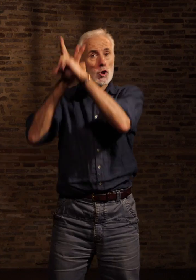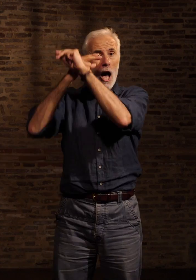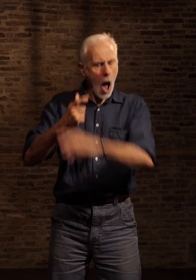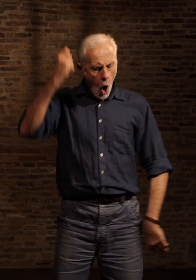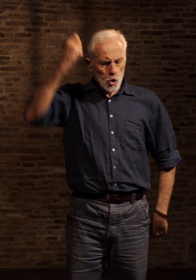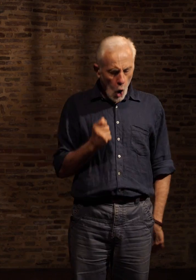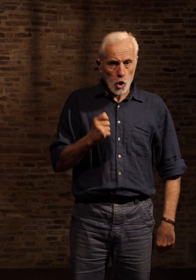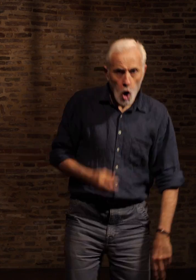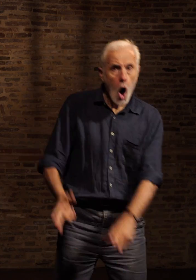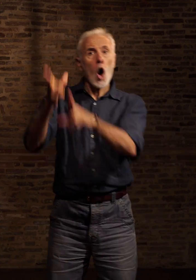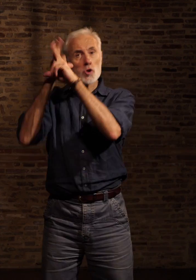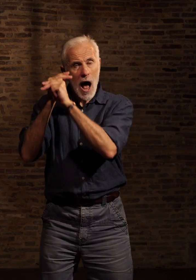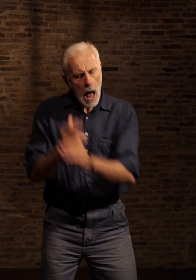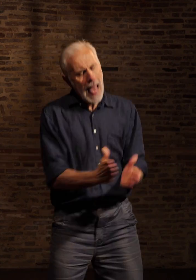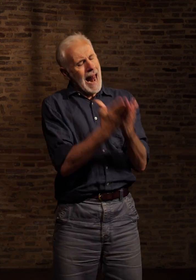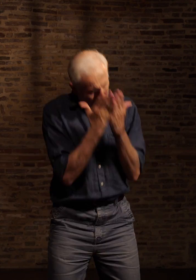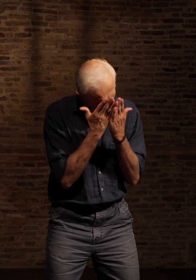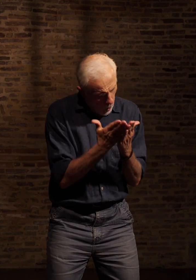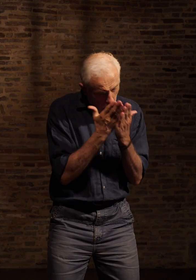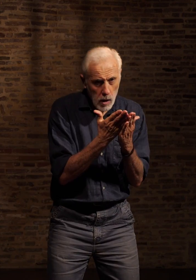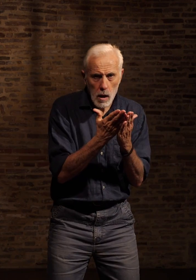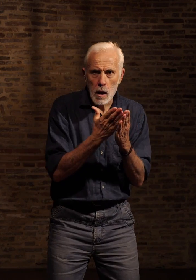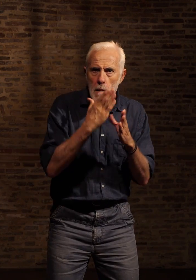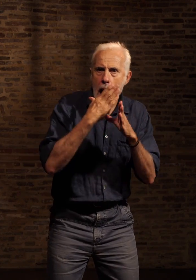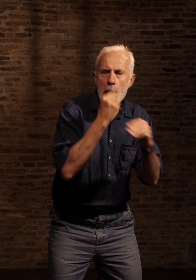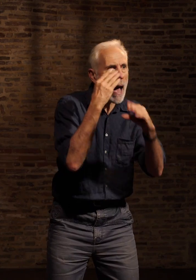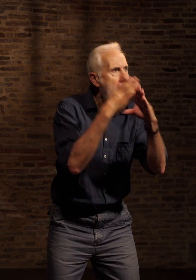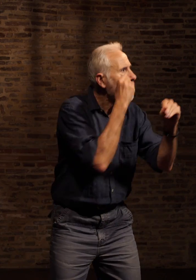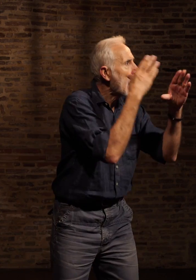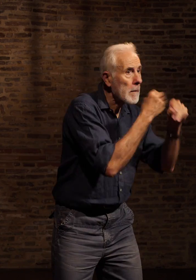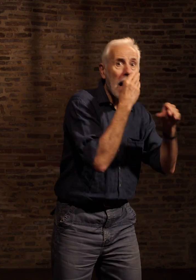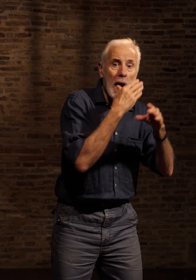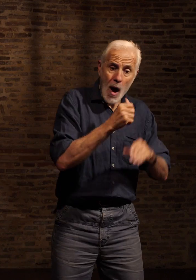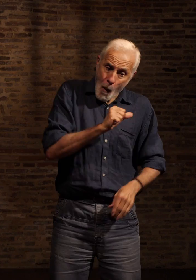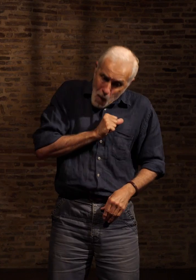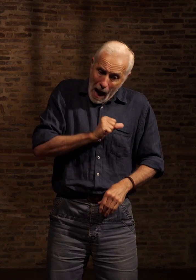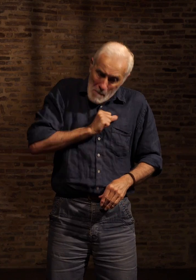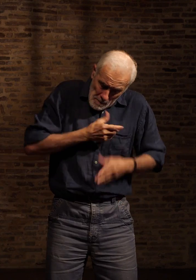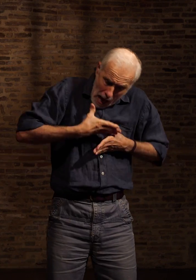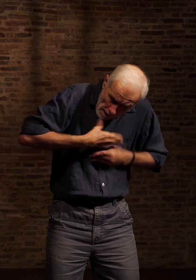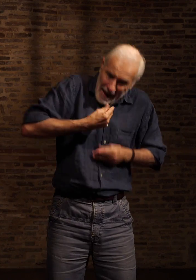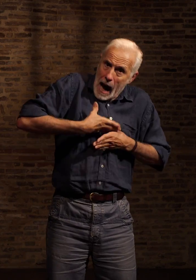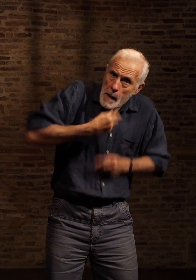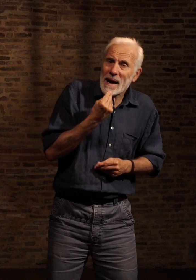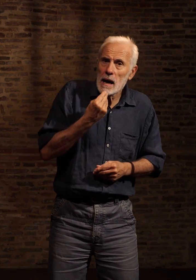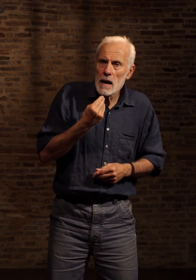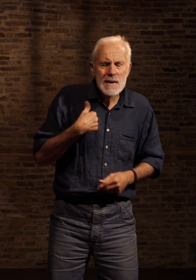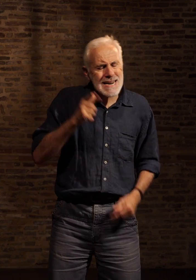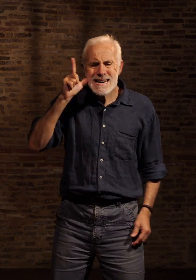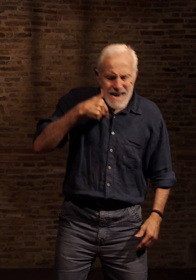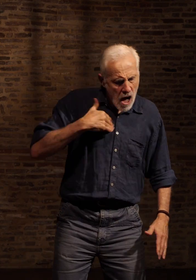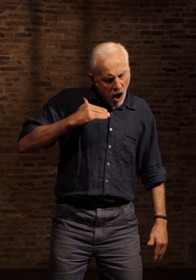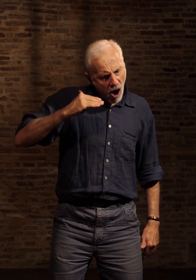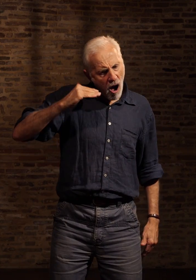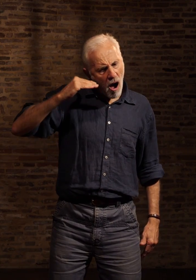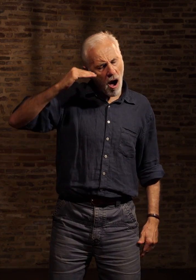Sonnerie, lecture J'apprenais des choses sur moi et sur les autres J'étais résolu à grandir plutôt que